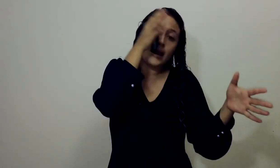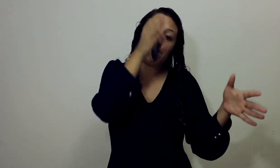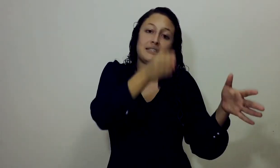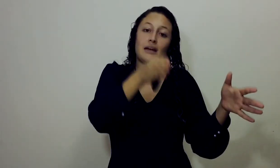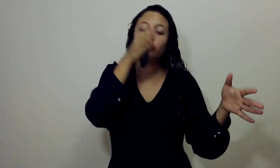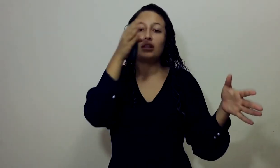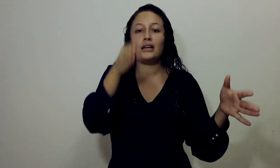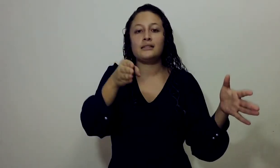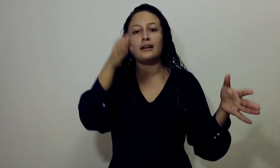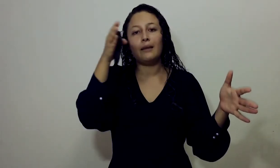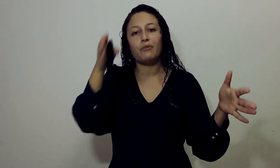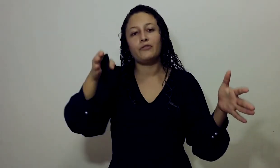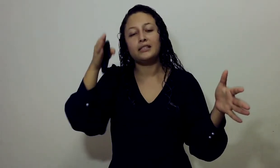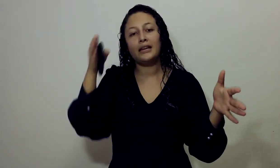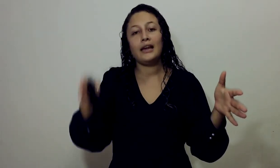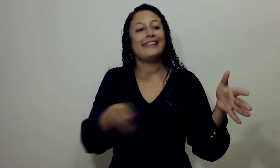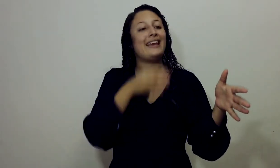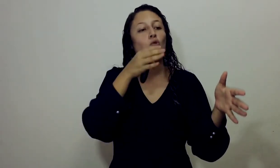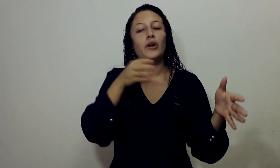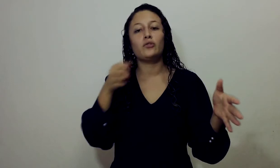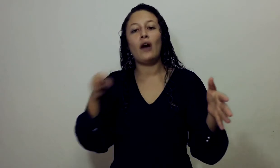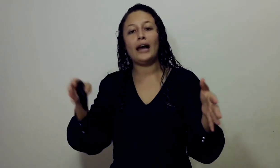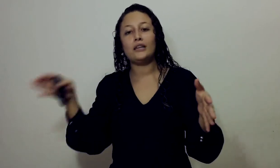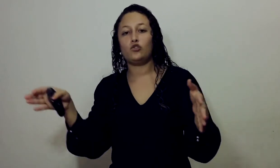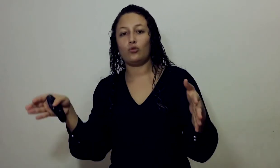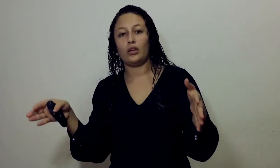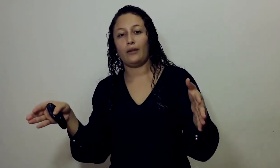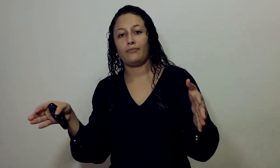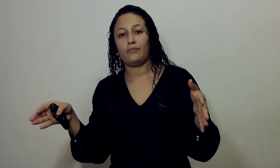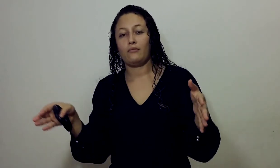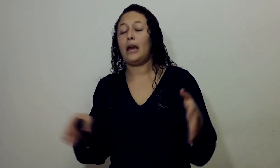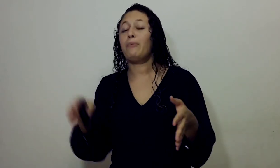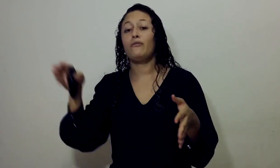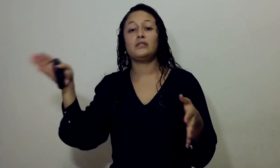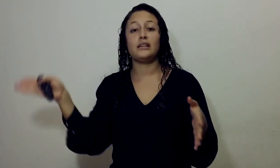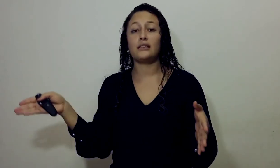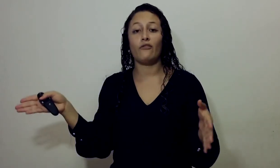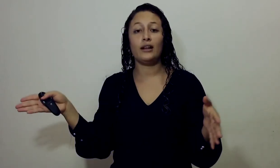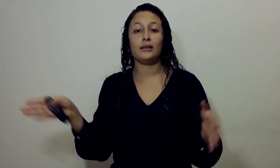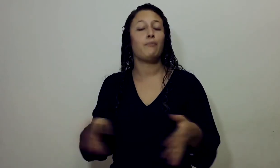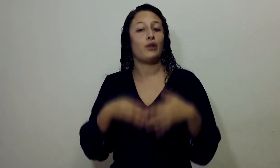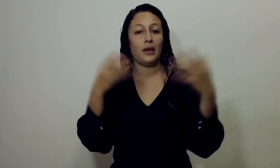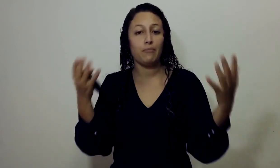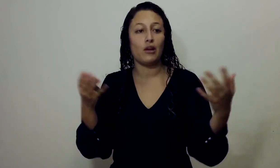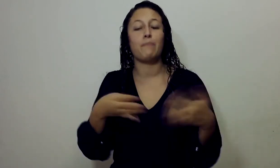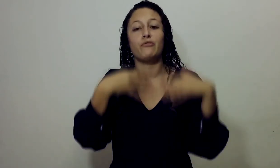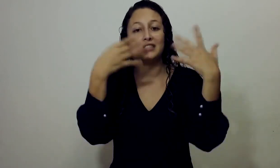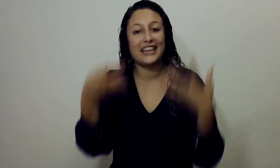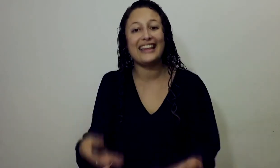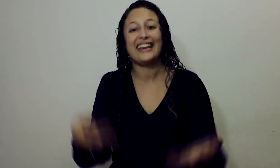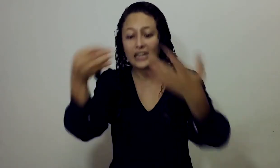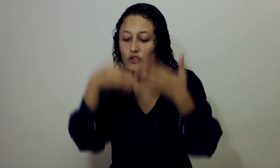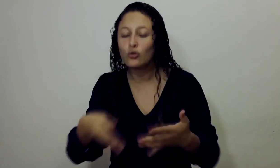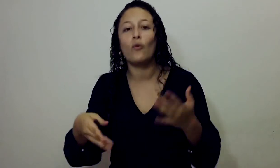Solo Empezamos Vamos a calzar La profecía De acuerdo A la historia Y hay profecías Que faltan Por ejemplo La